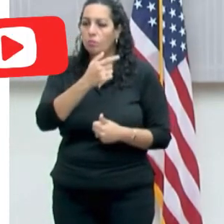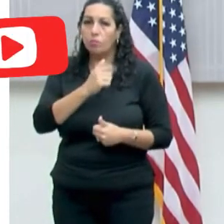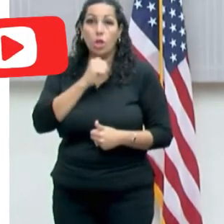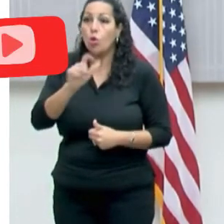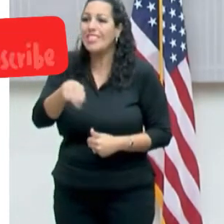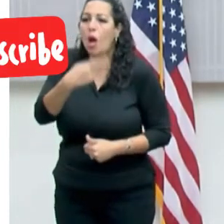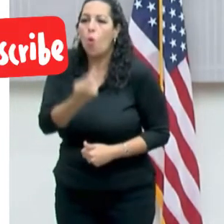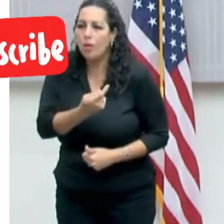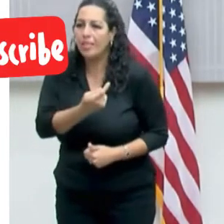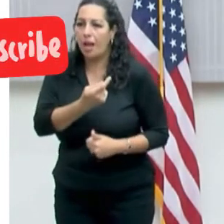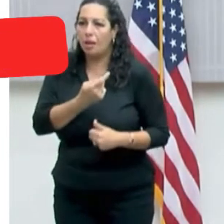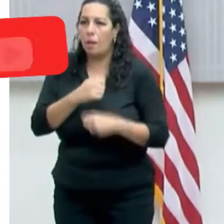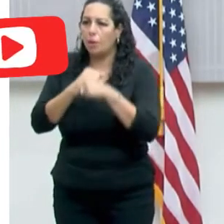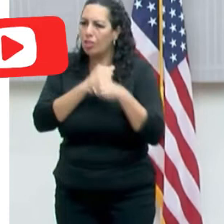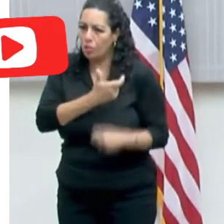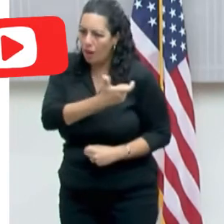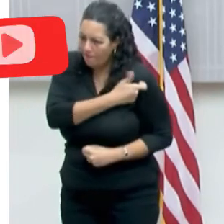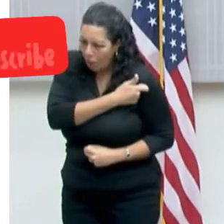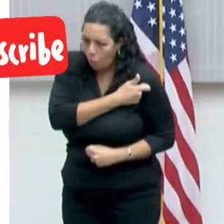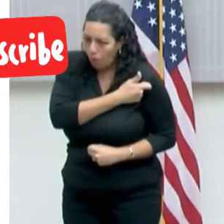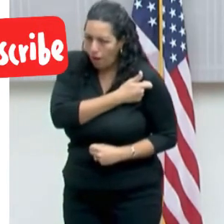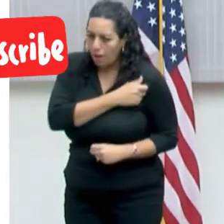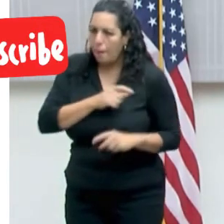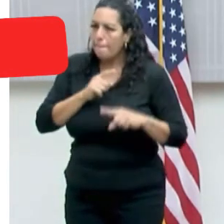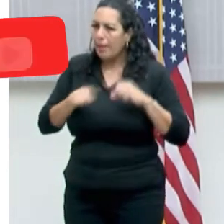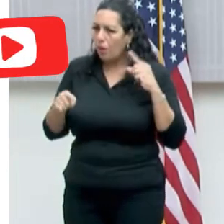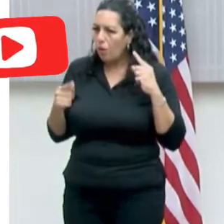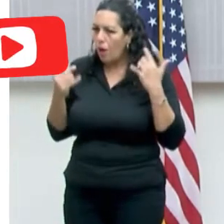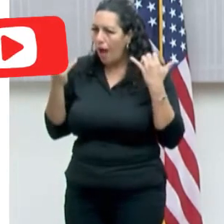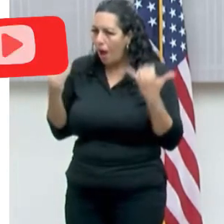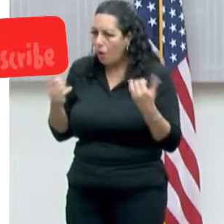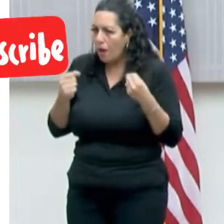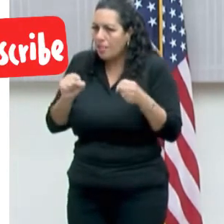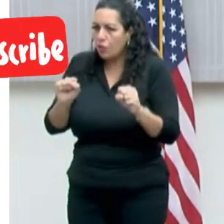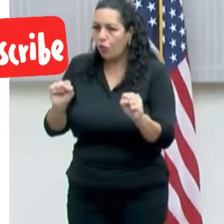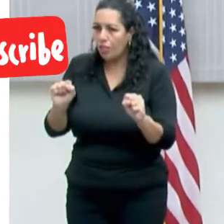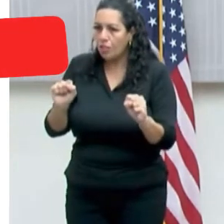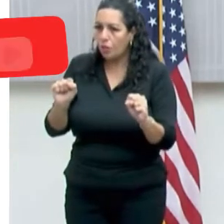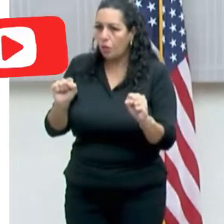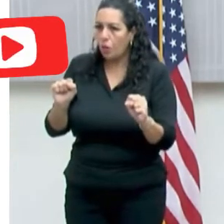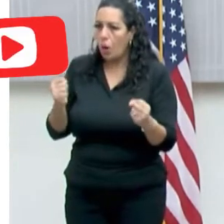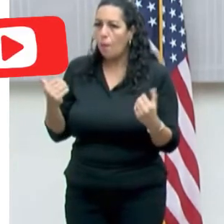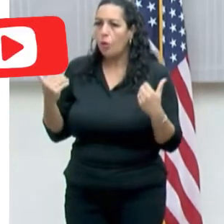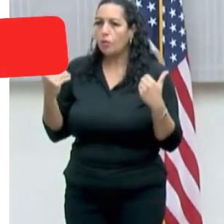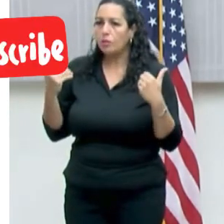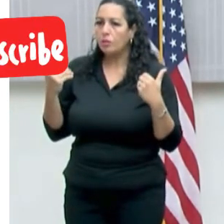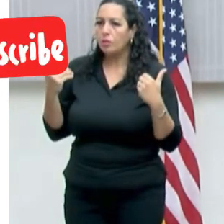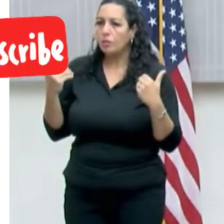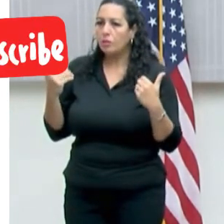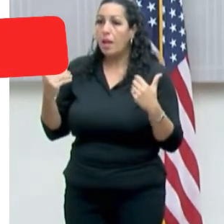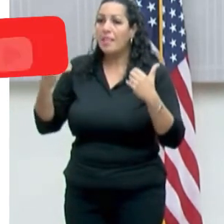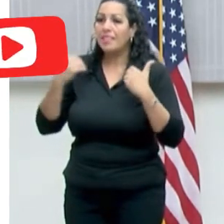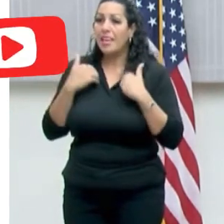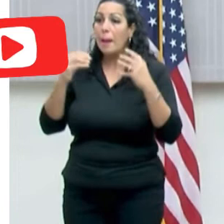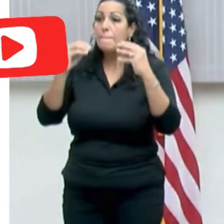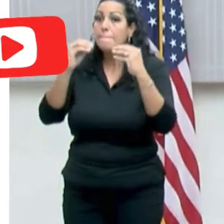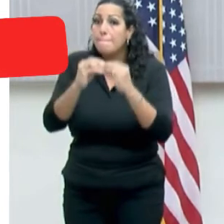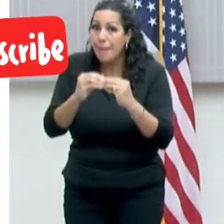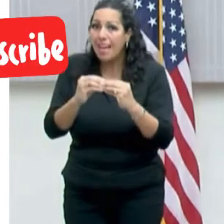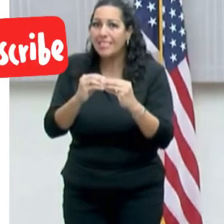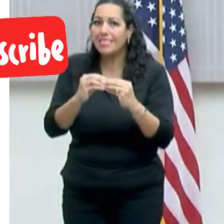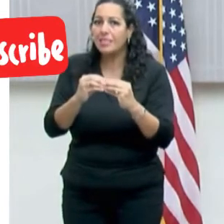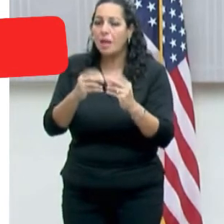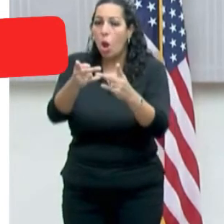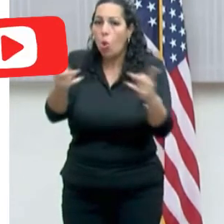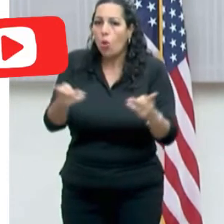quisiéramos saber si va a ir acompañado ese esfuerzo por tener habilitados más centros para hacerse la prueba de cernimiento,